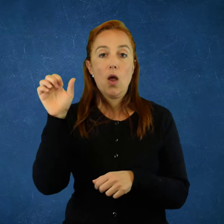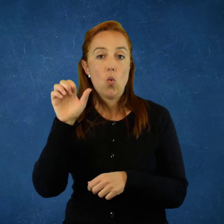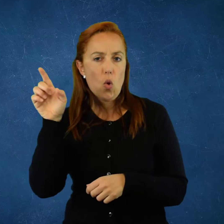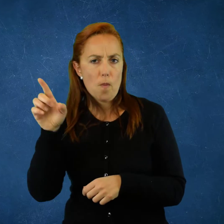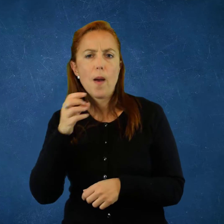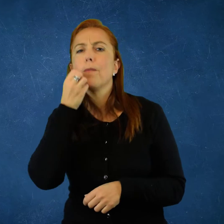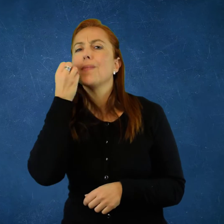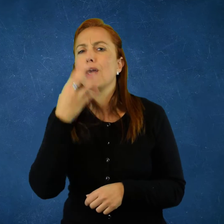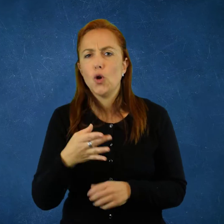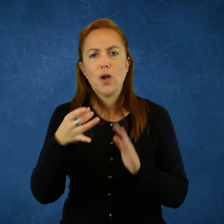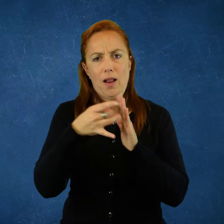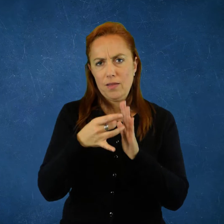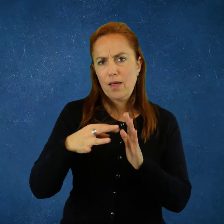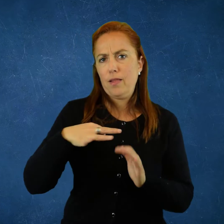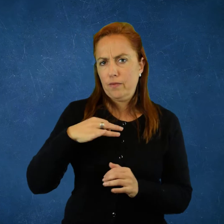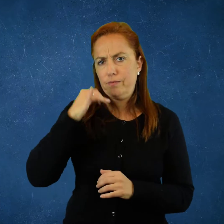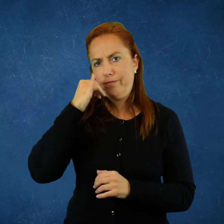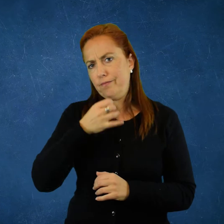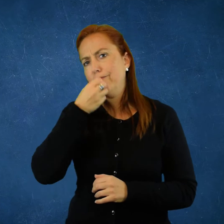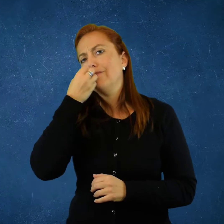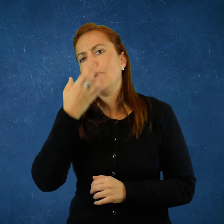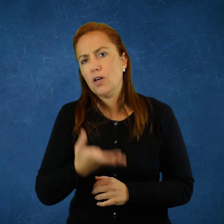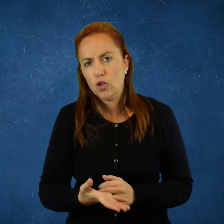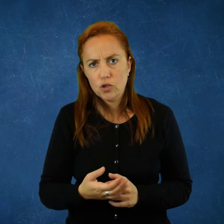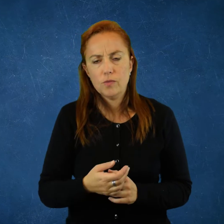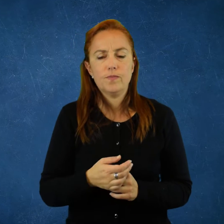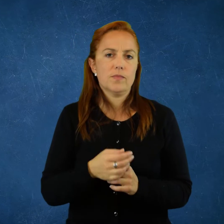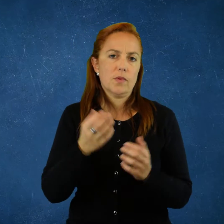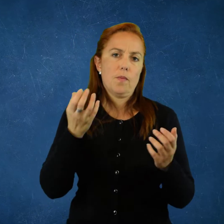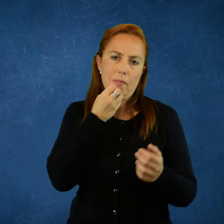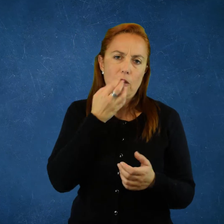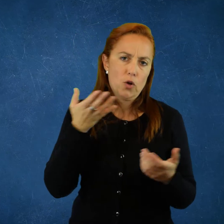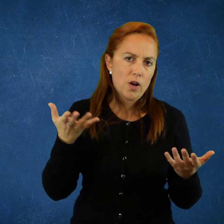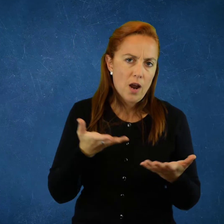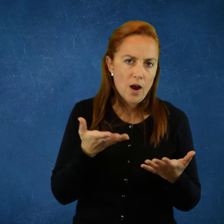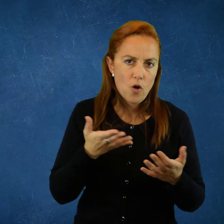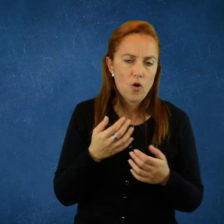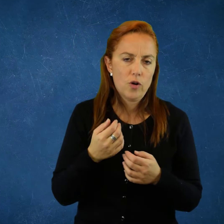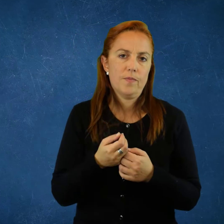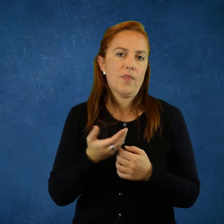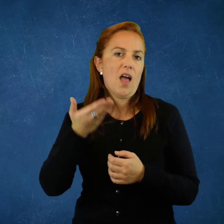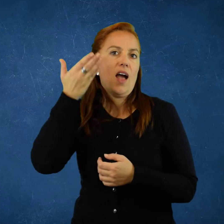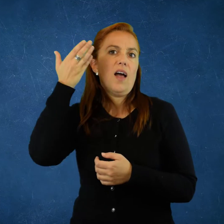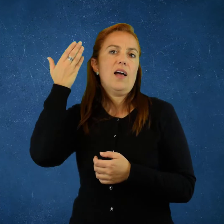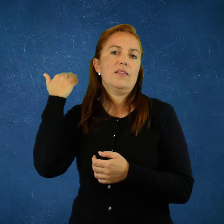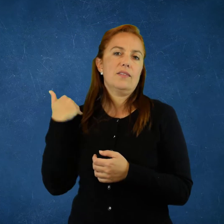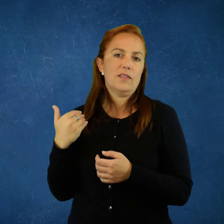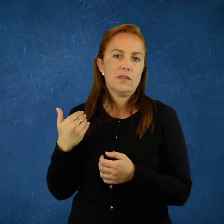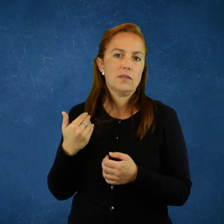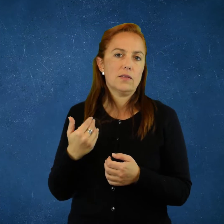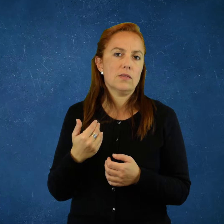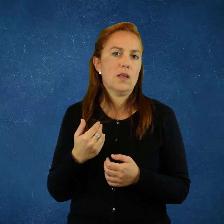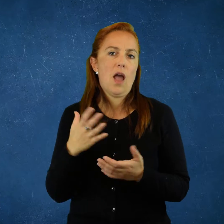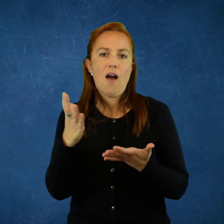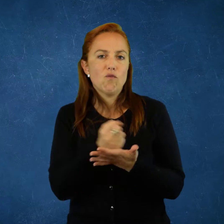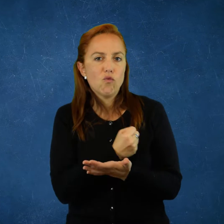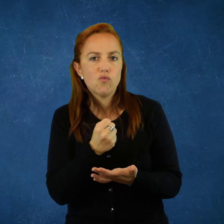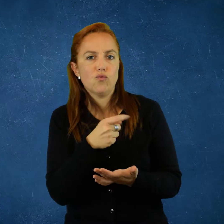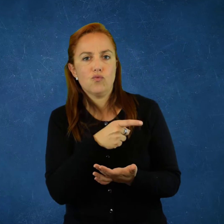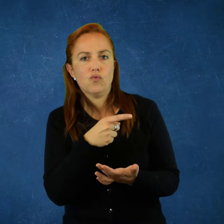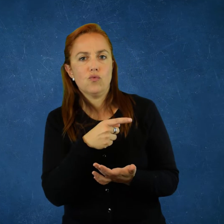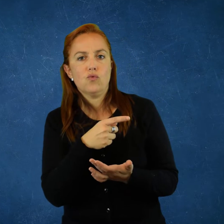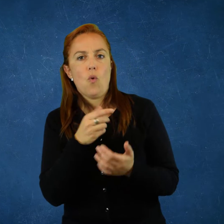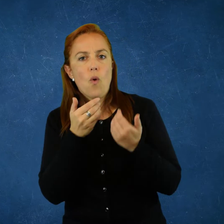del obrero y del trabajador europeo había mejorado, sin duda, que estaba en mejores condiciones